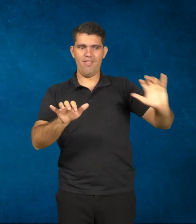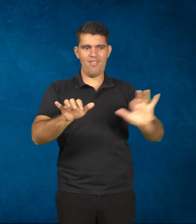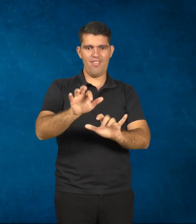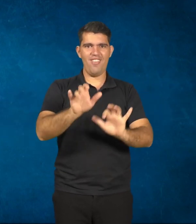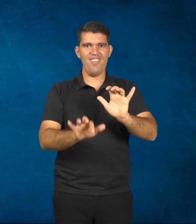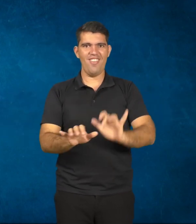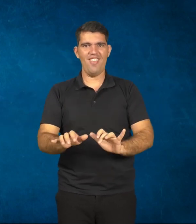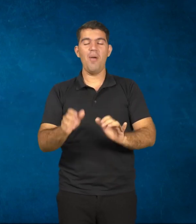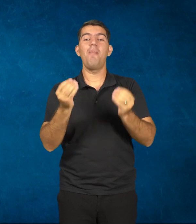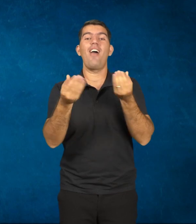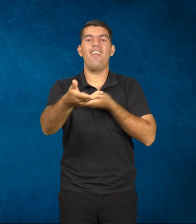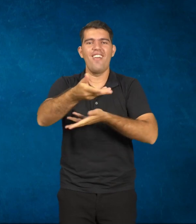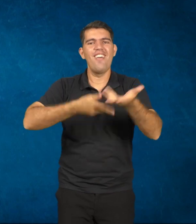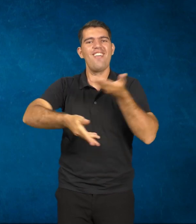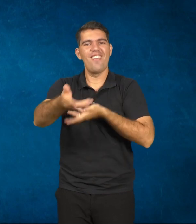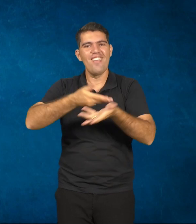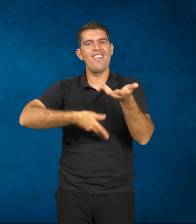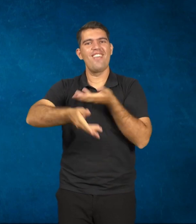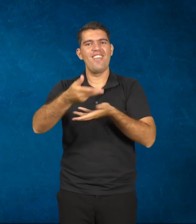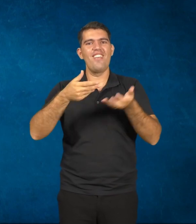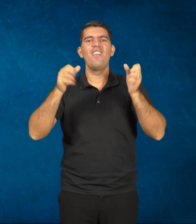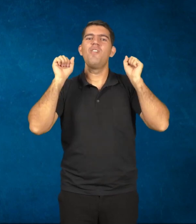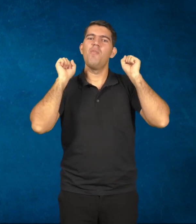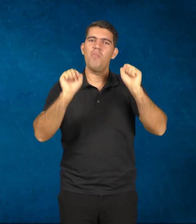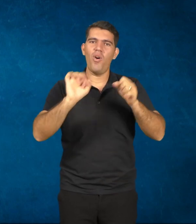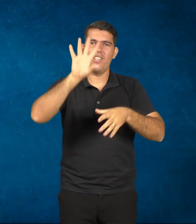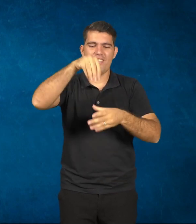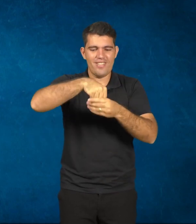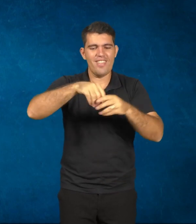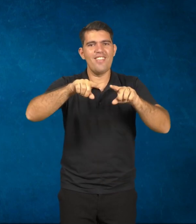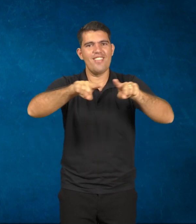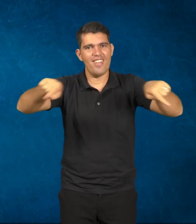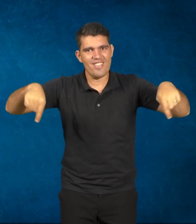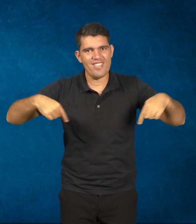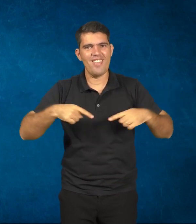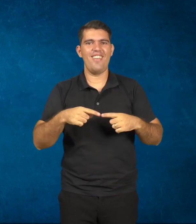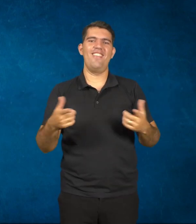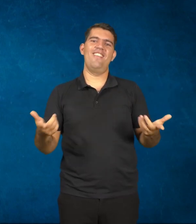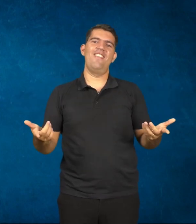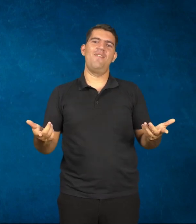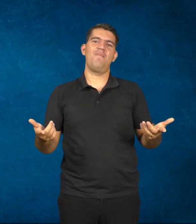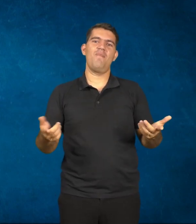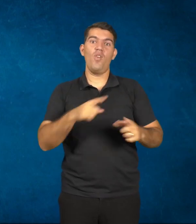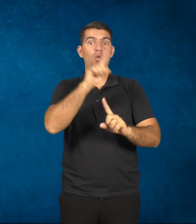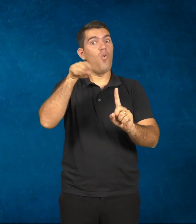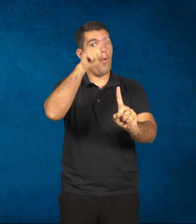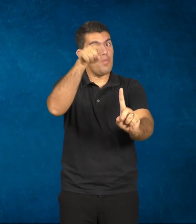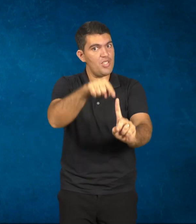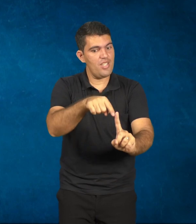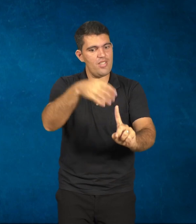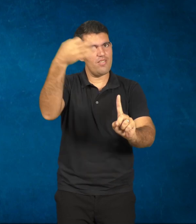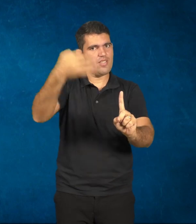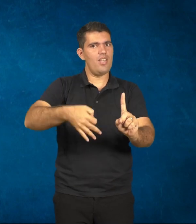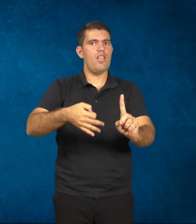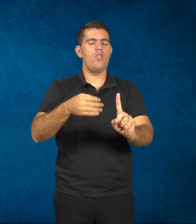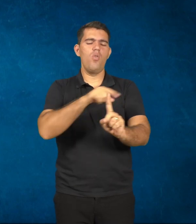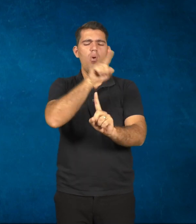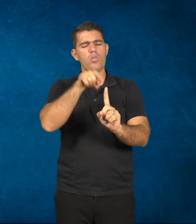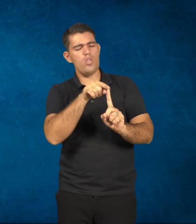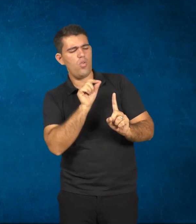um objetivo, você traz isso para dentro da sua sala de aula. Você tem que conseguir um objetivo que inclua, por exemplo, o uso